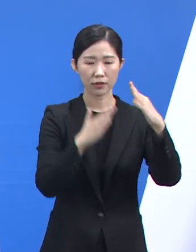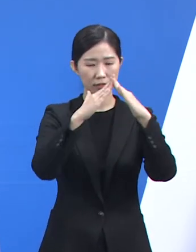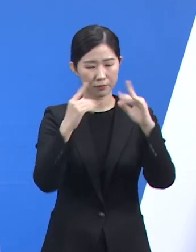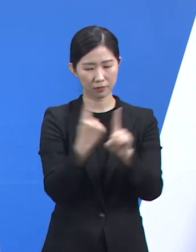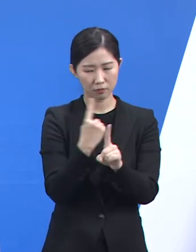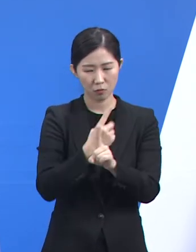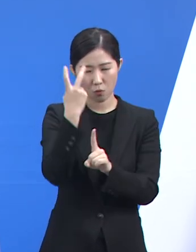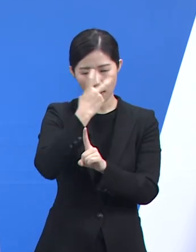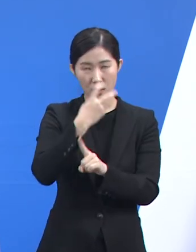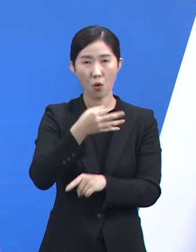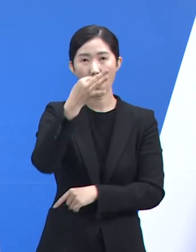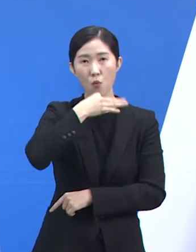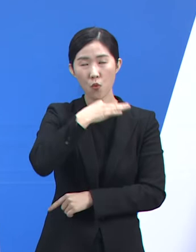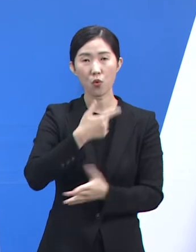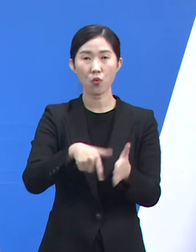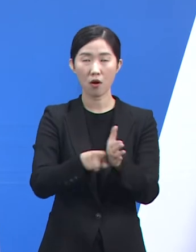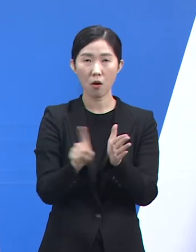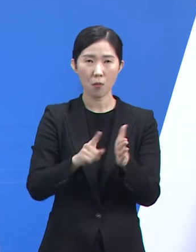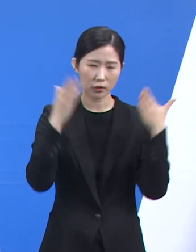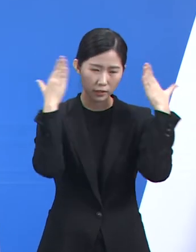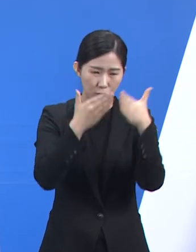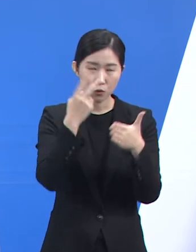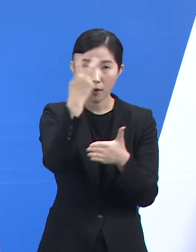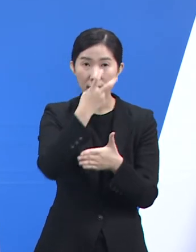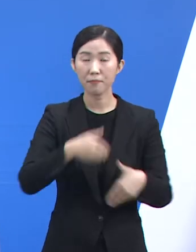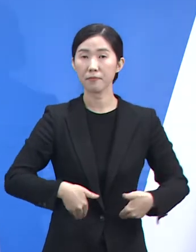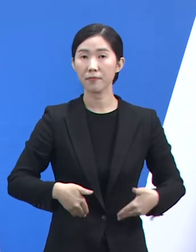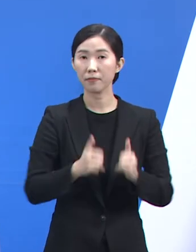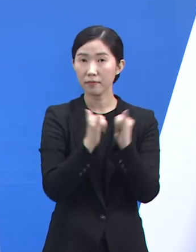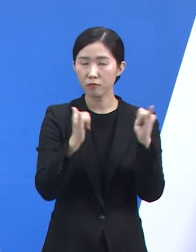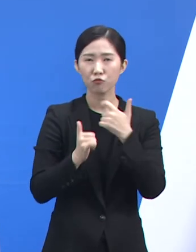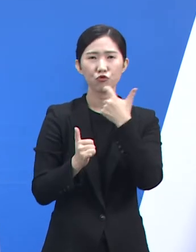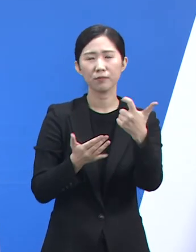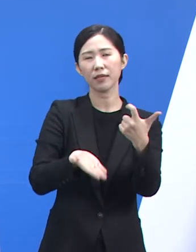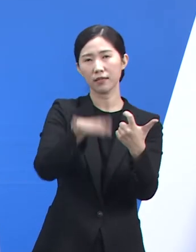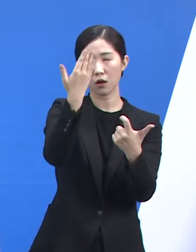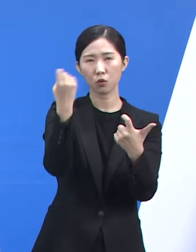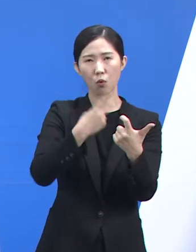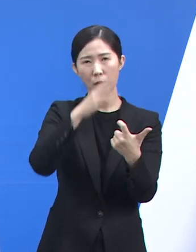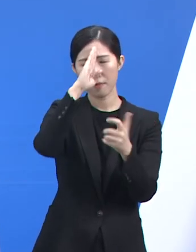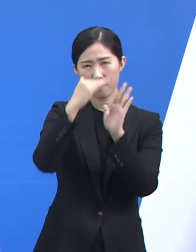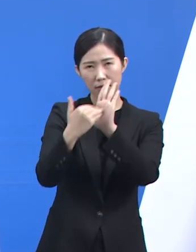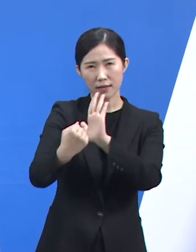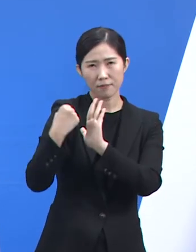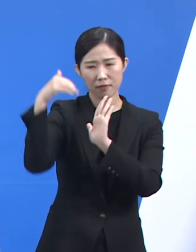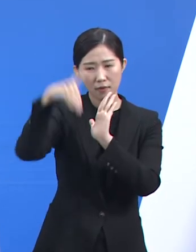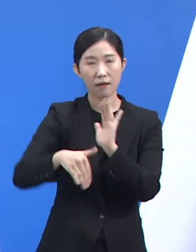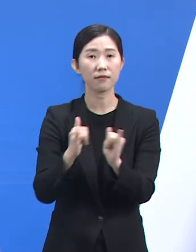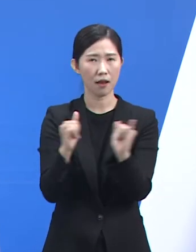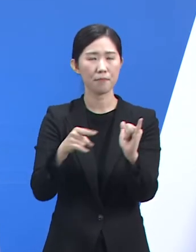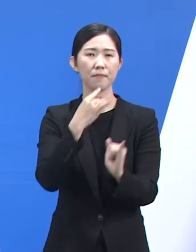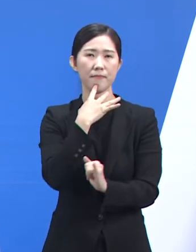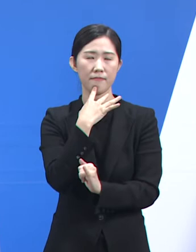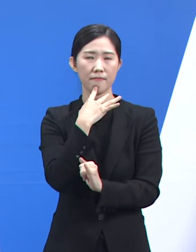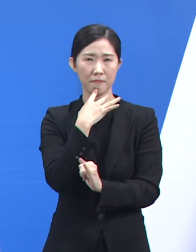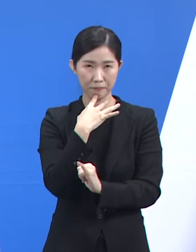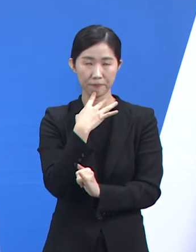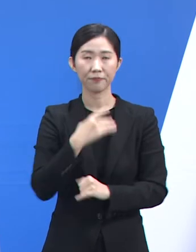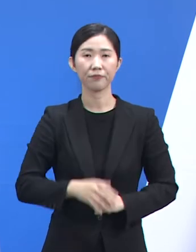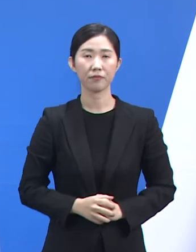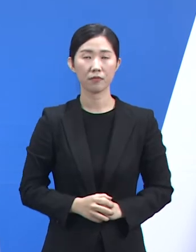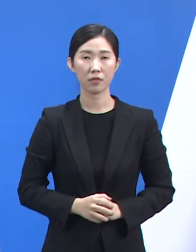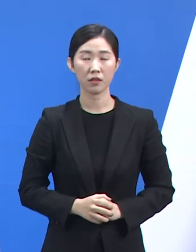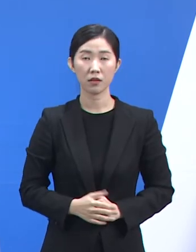재택치료 집중관리군 대상을 60세 이상과 면역자하자로 변경합니다. 기존 집중관리군